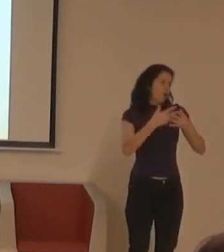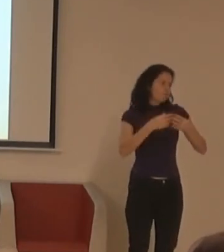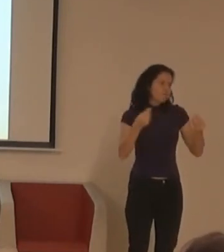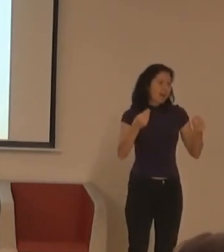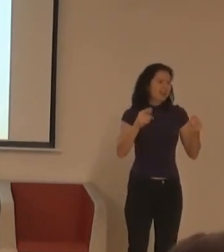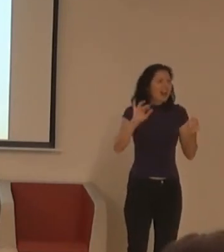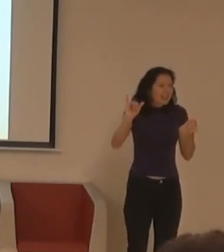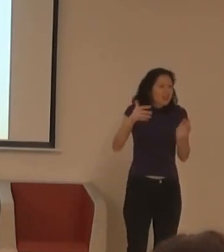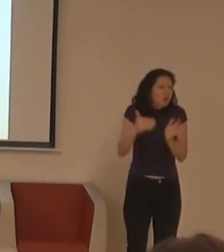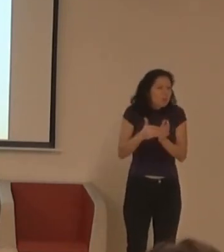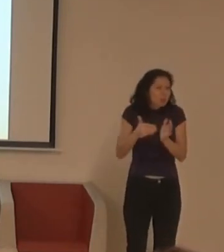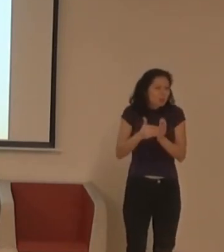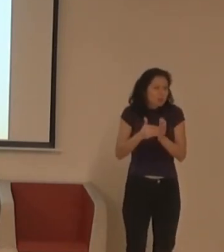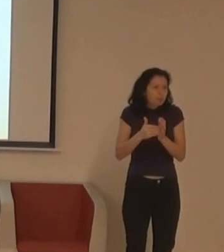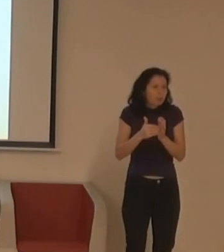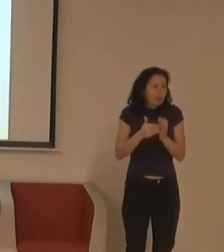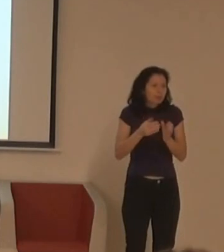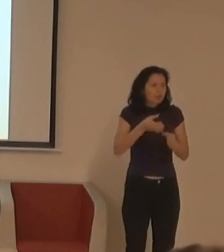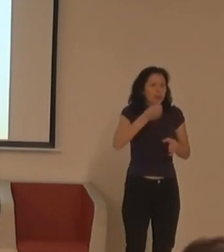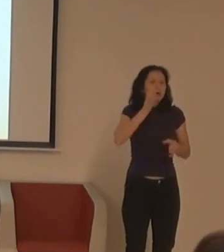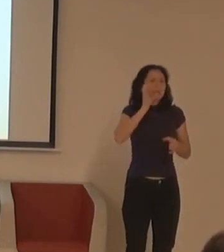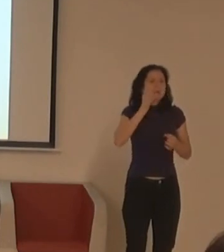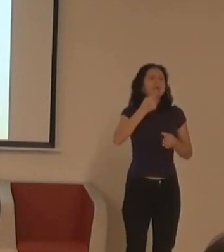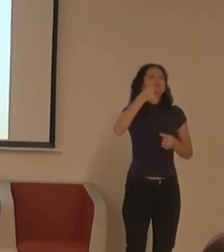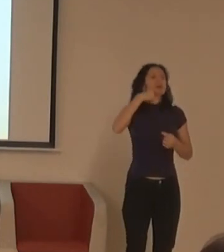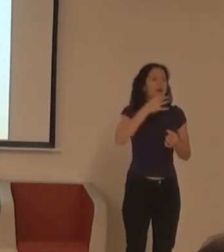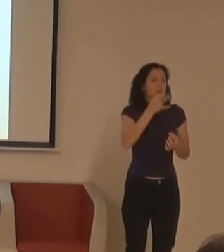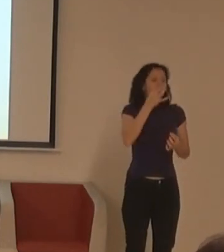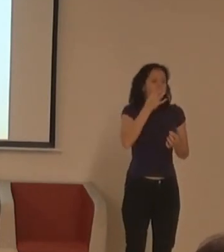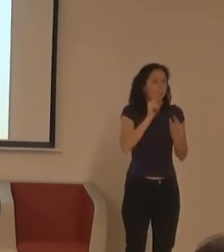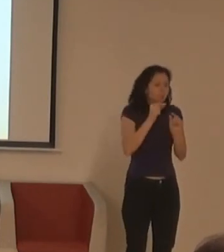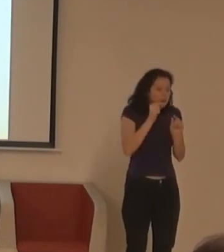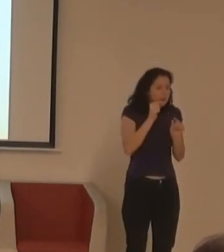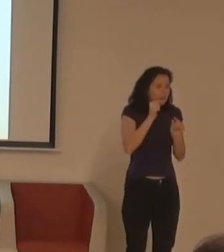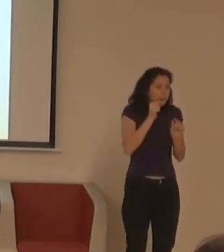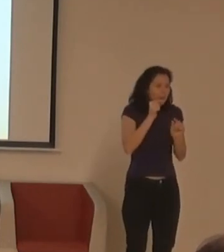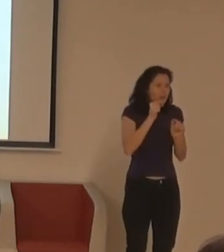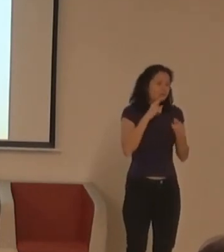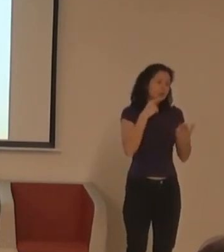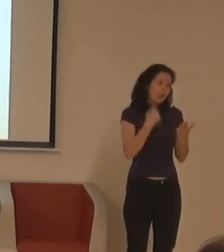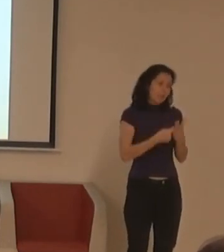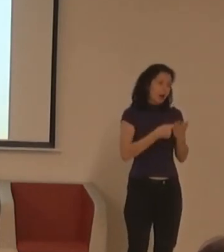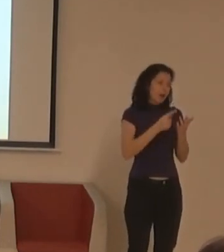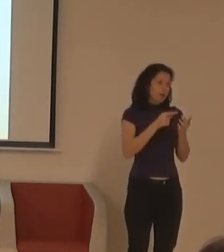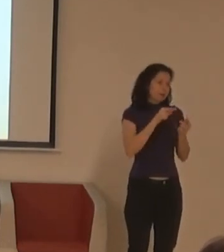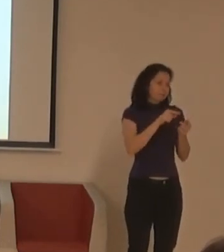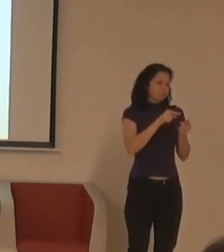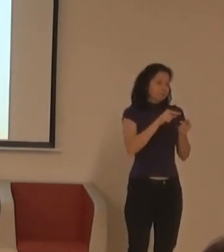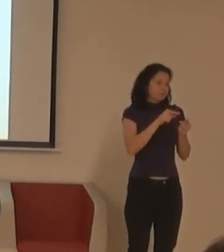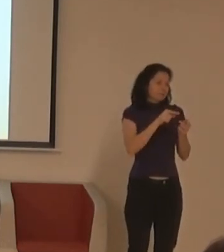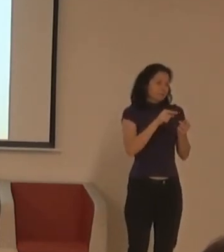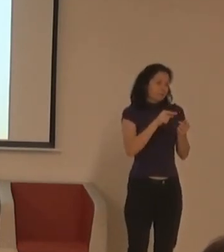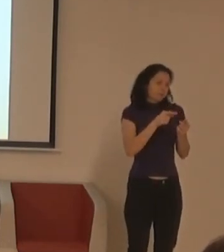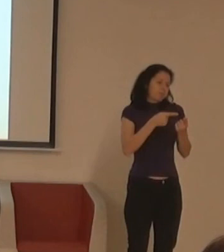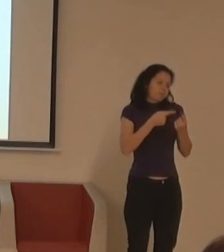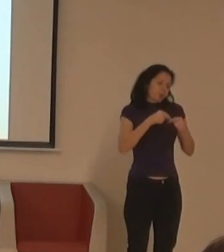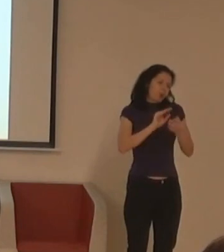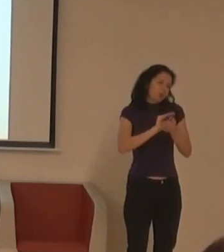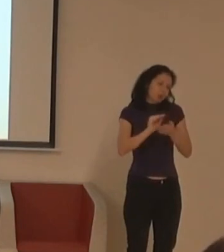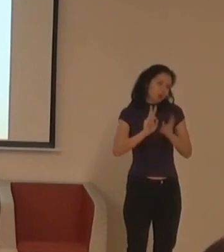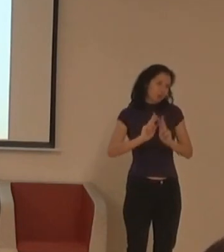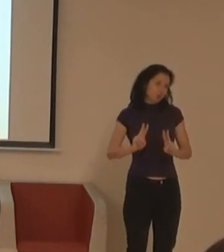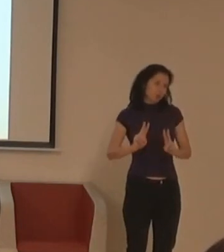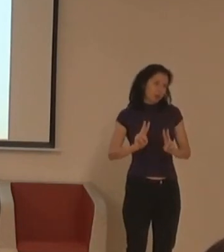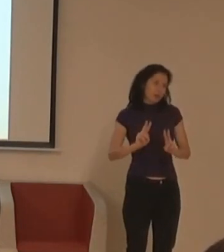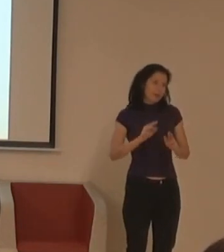Zkuste přemýšlet, jaký to je pro někoho jinýho než jste vy, a třeba každý den jednu tu bariéru